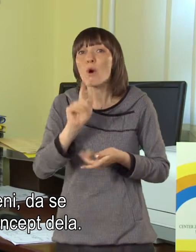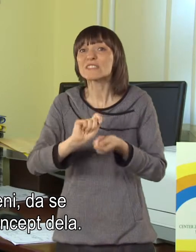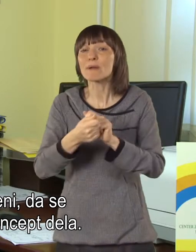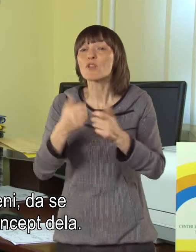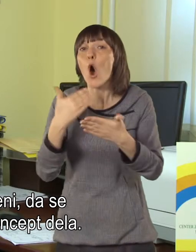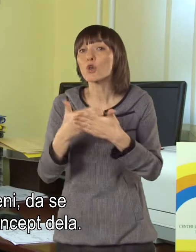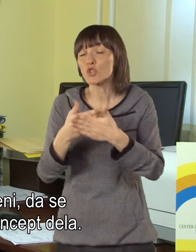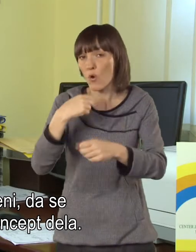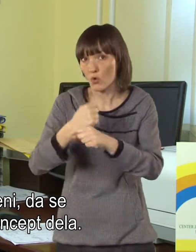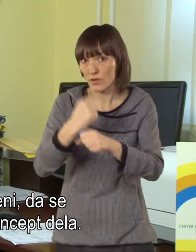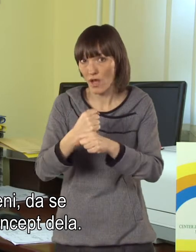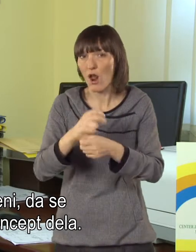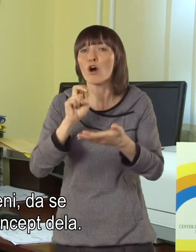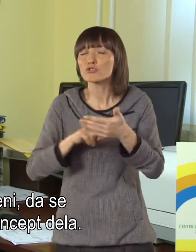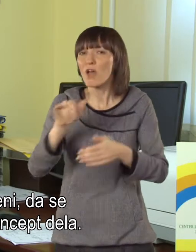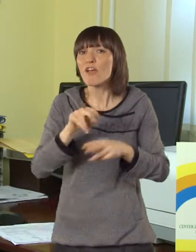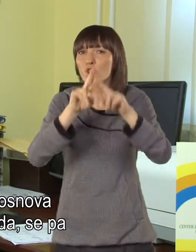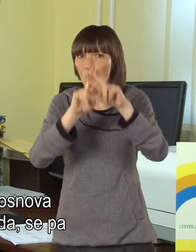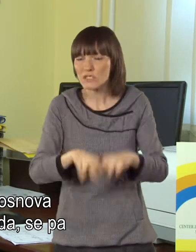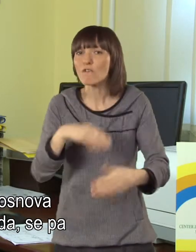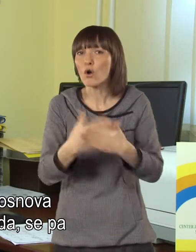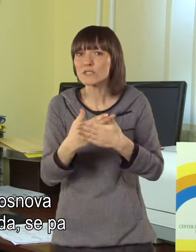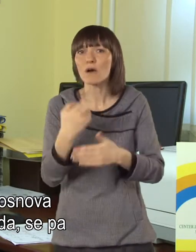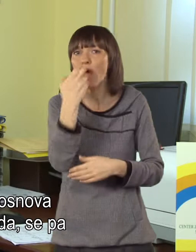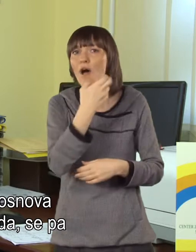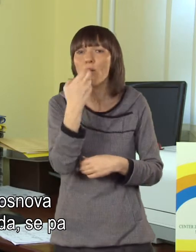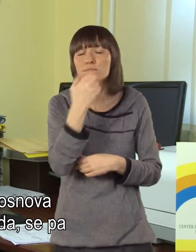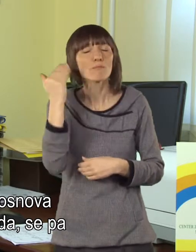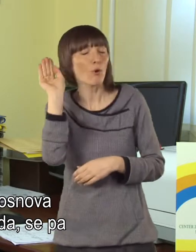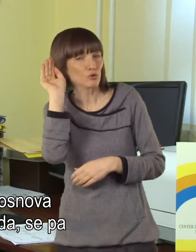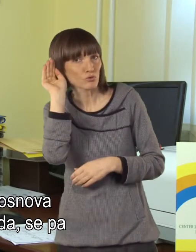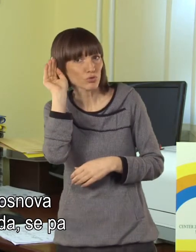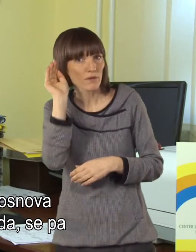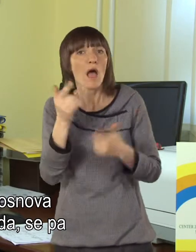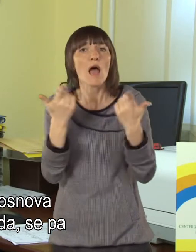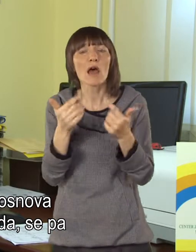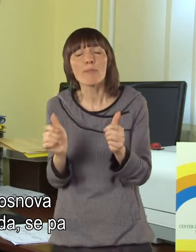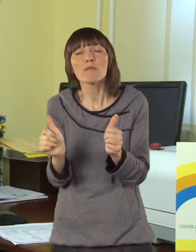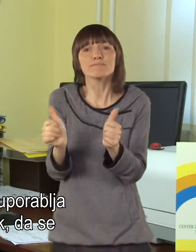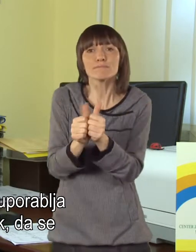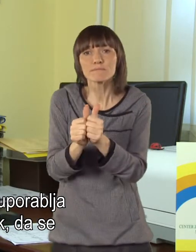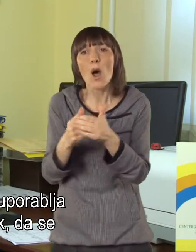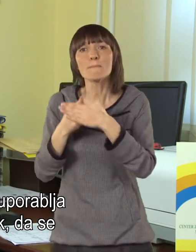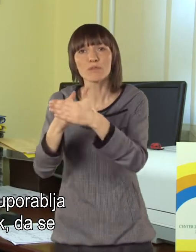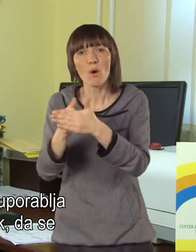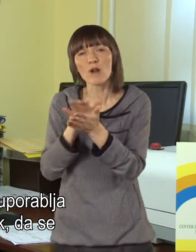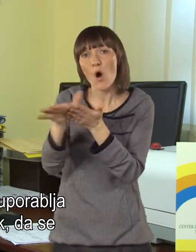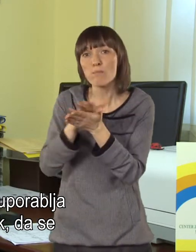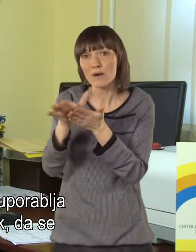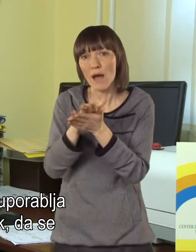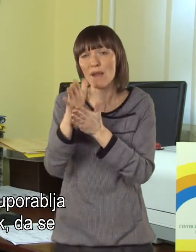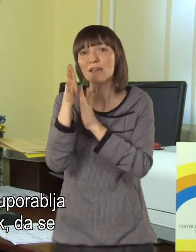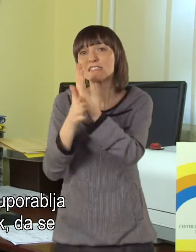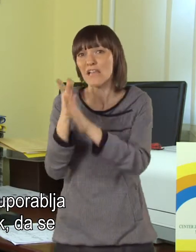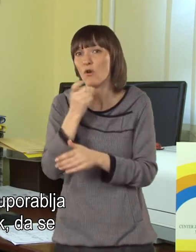spreminja osnovni koncept dela, še vedno ostaja osnova verbotonalna metoda, se pa lahko kot podpora